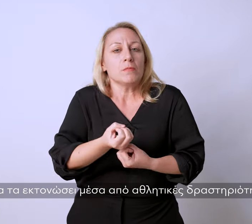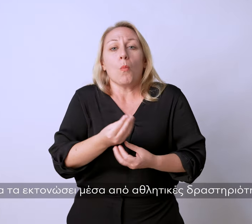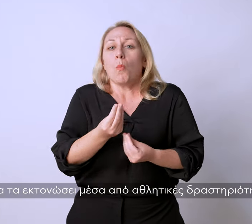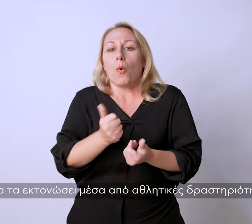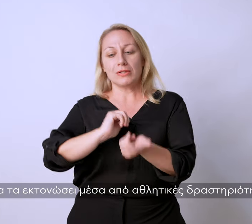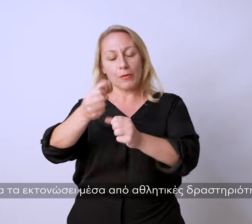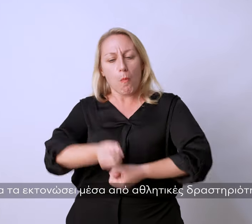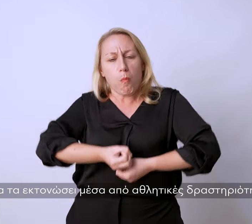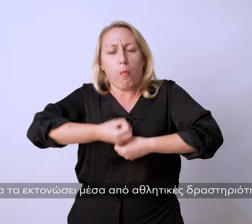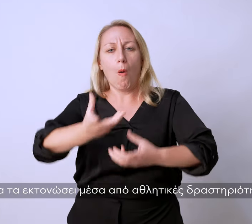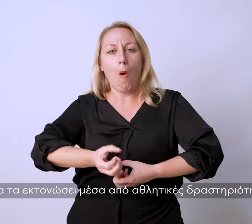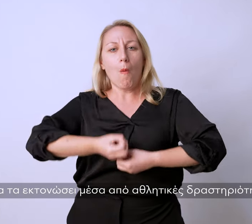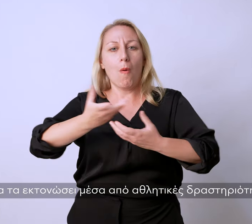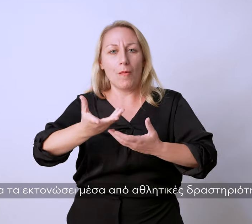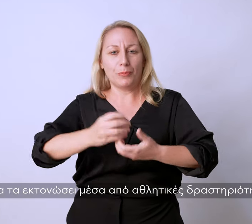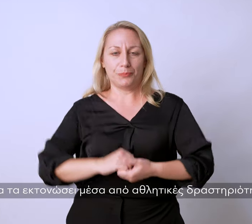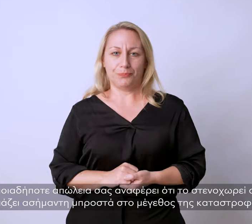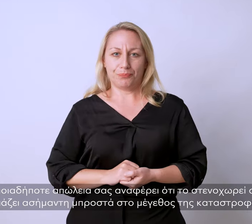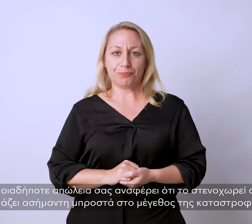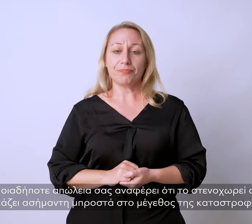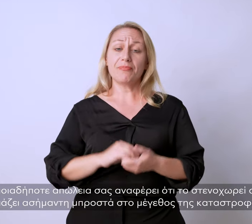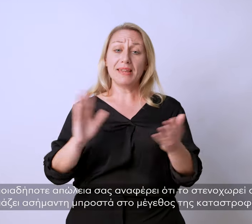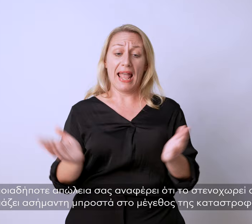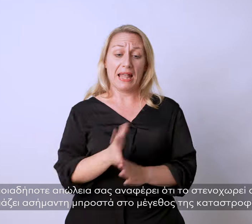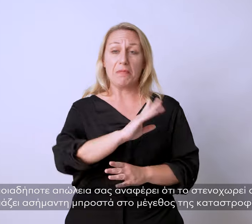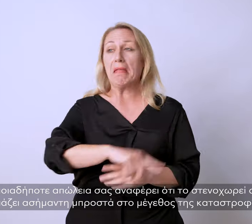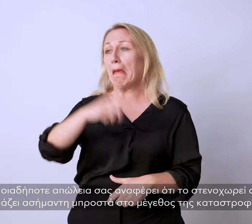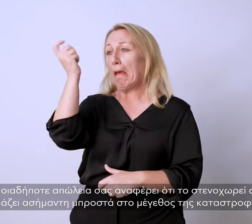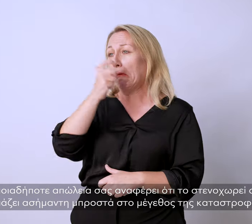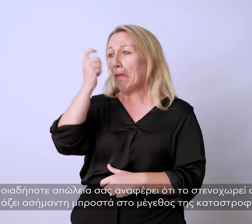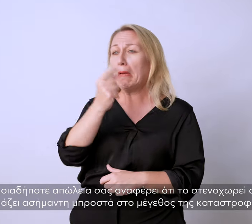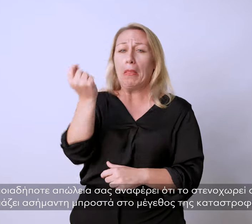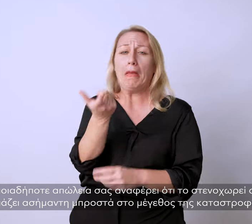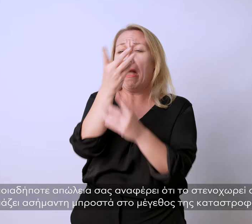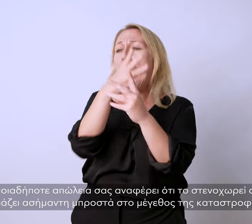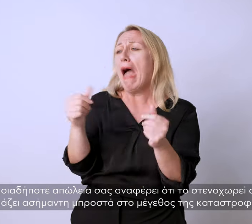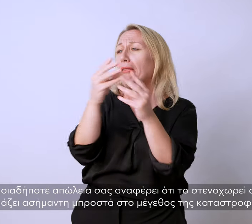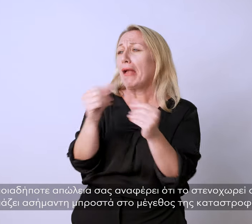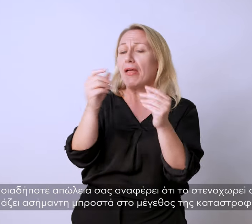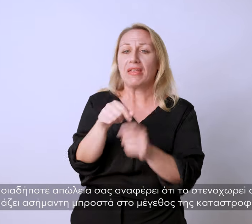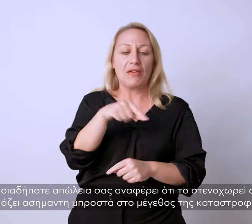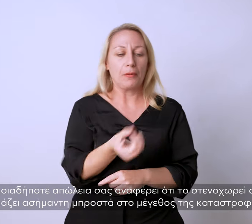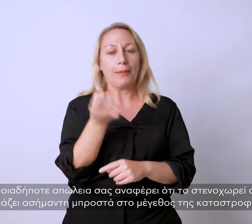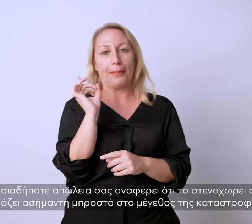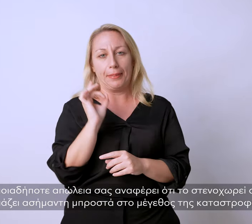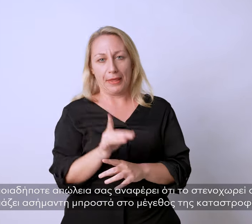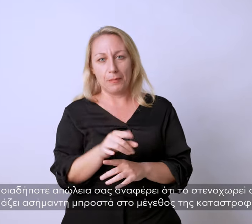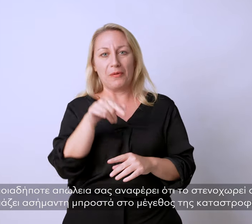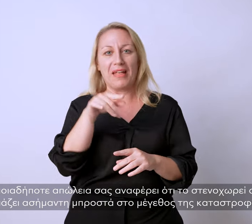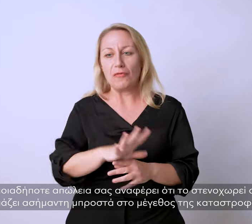μέσα από αθλητικές δραστηριότητες. Μην υποτιμάτε οποιαδήποτε απώλεια σας αναφέρει ότι το στενοχωρεί, ακόμα κι αν αυτή μοιάζει ασήμαντη